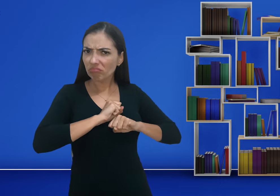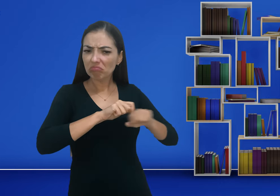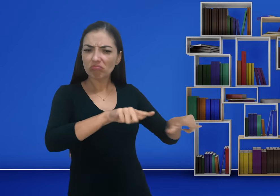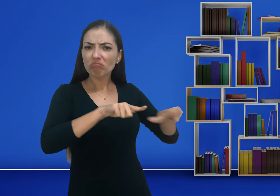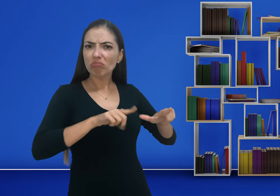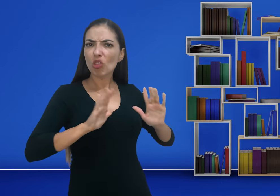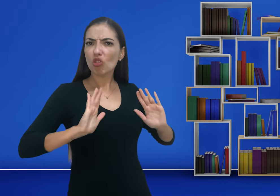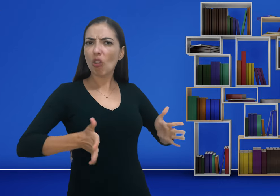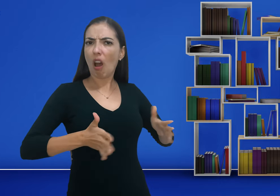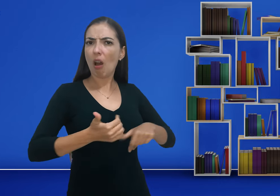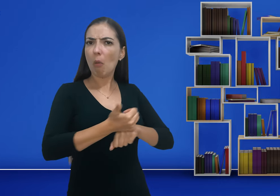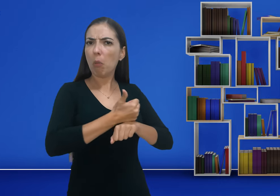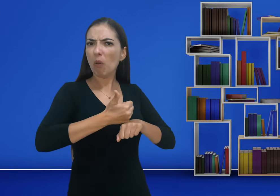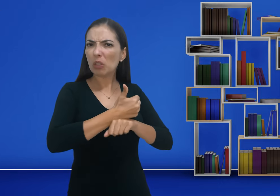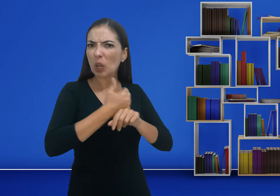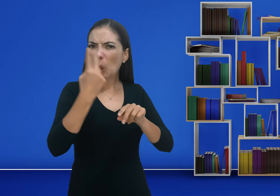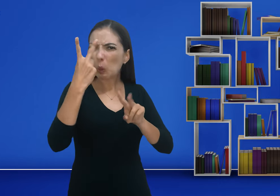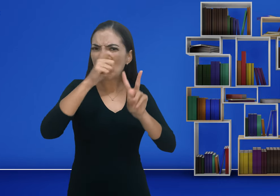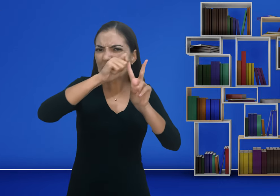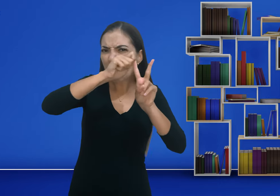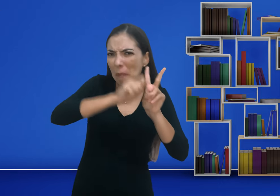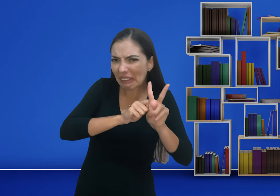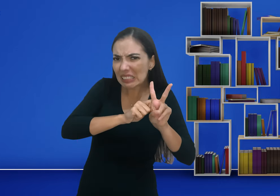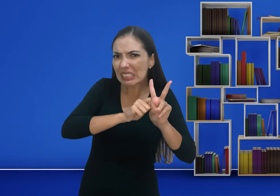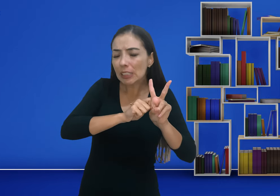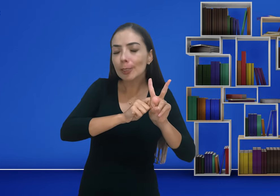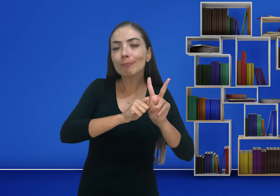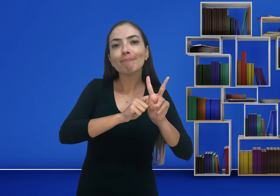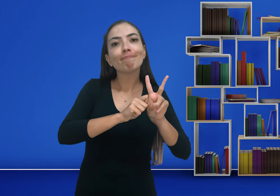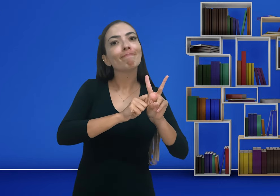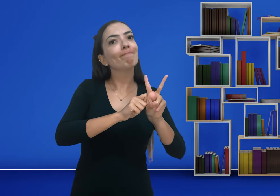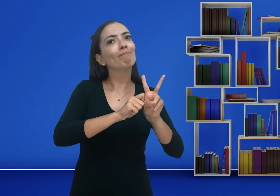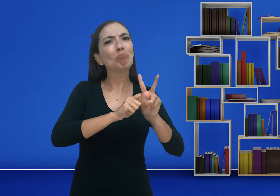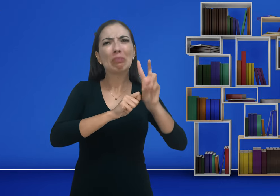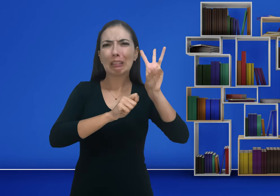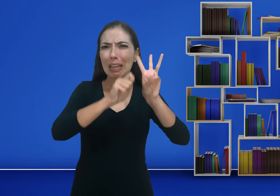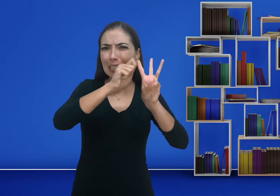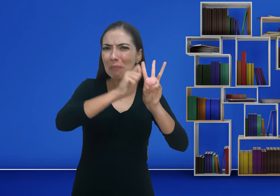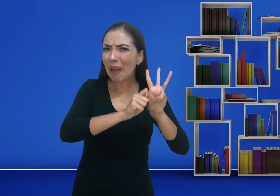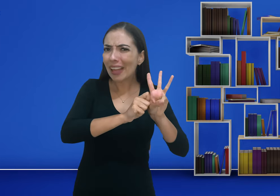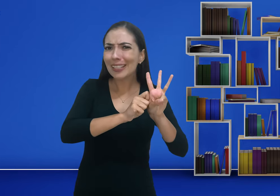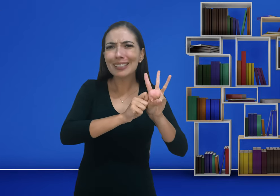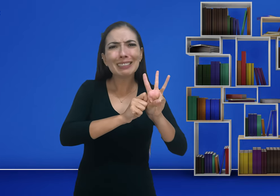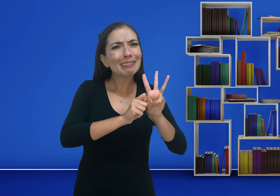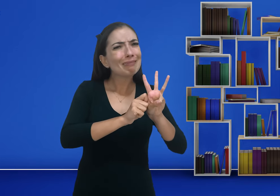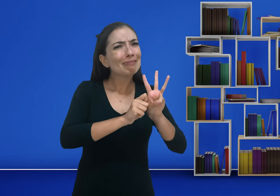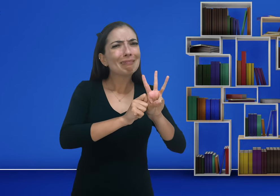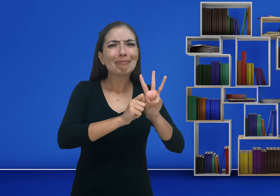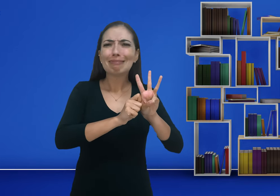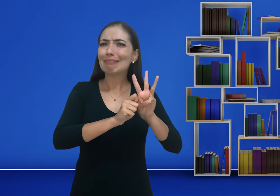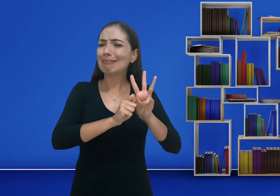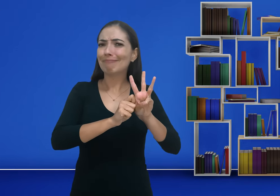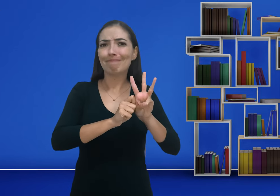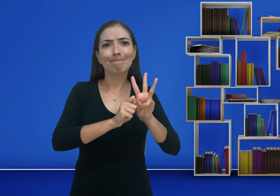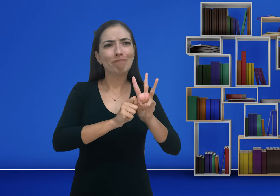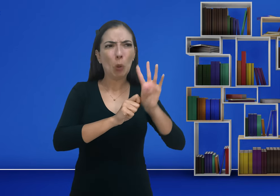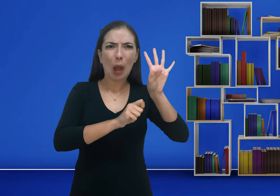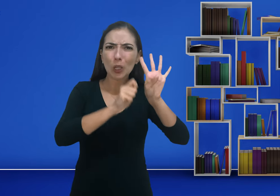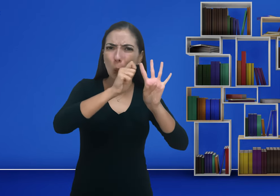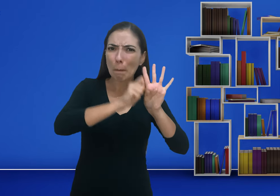Consigo meu certificado de profissional na área da Libras? Três meses? Quatro meses?